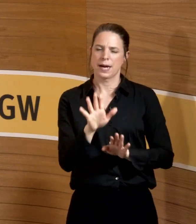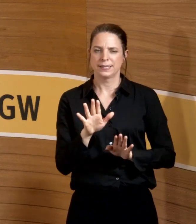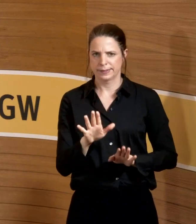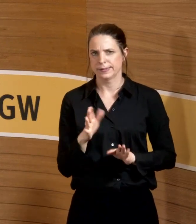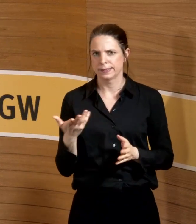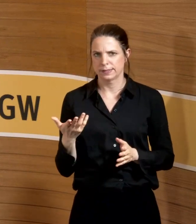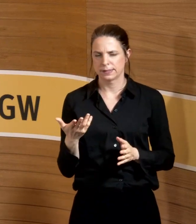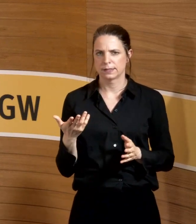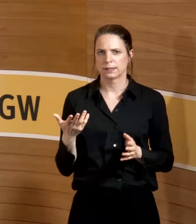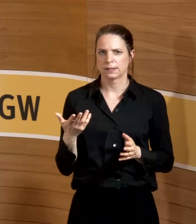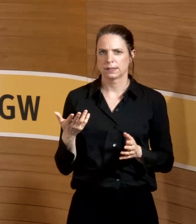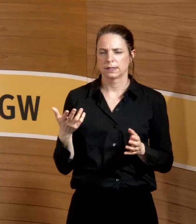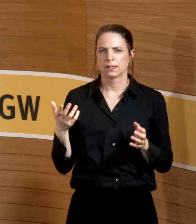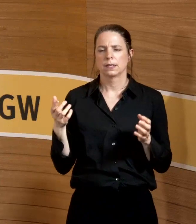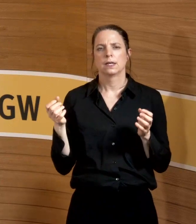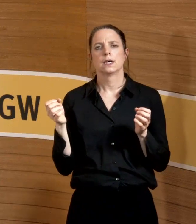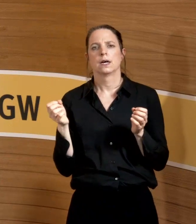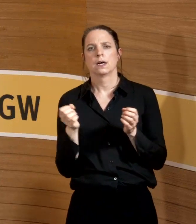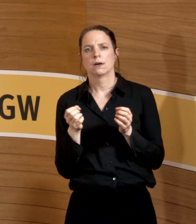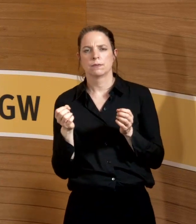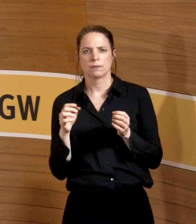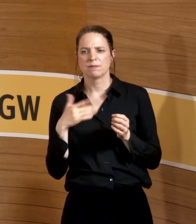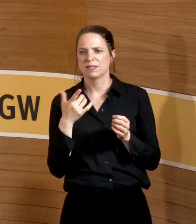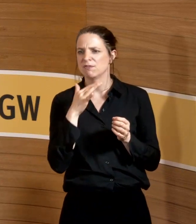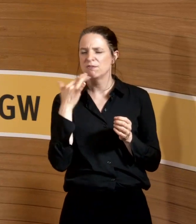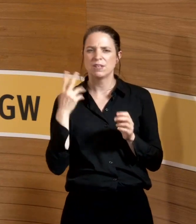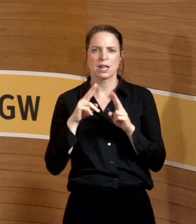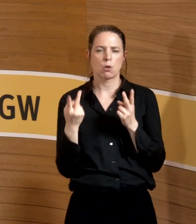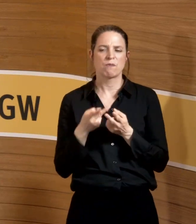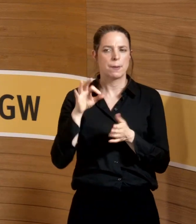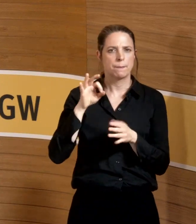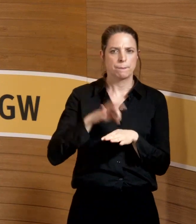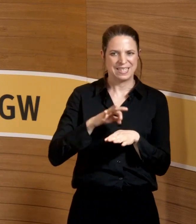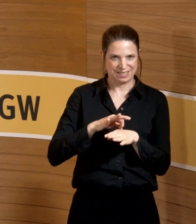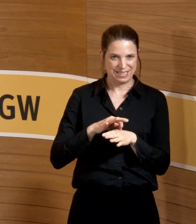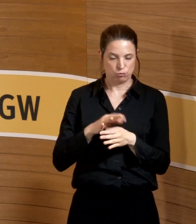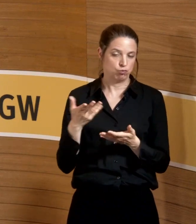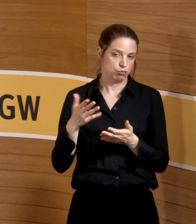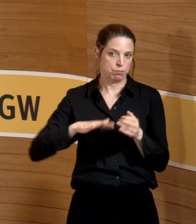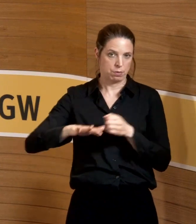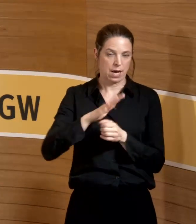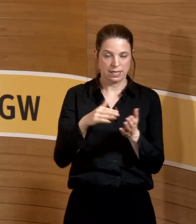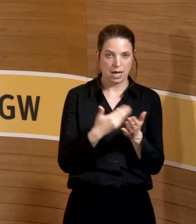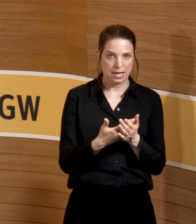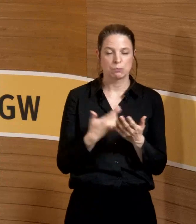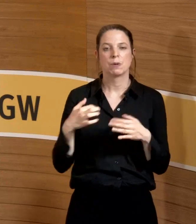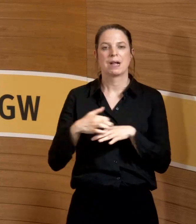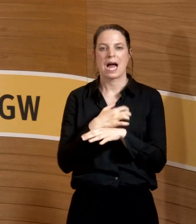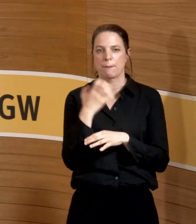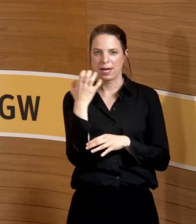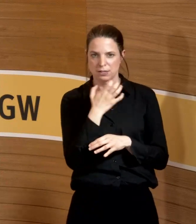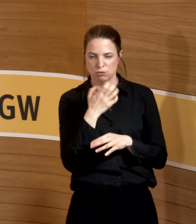kein Biomonitoring vor Formaldehyd. wird gerne im umweltmedizinischen Setting angeboten. Die Ameisensäure als